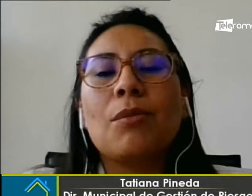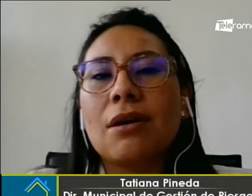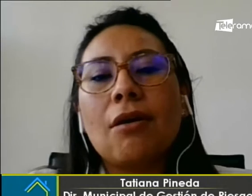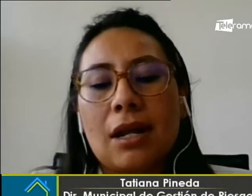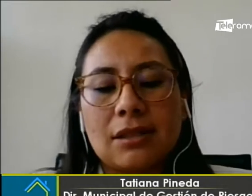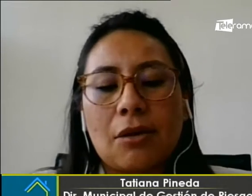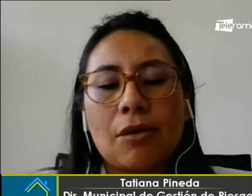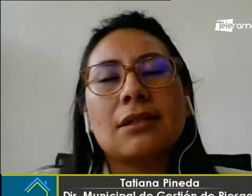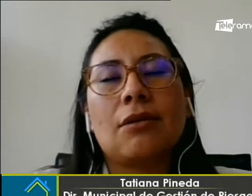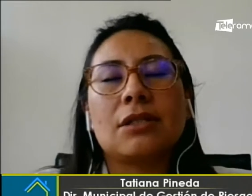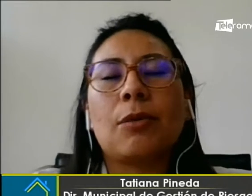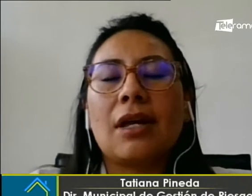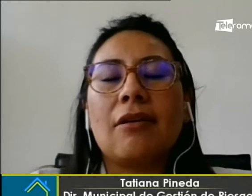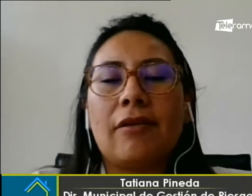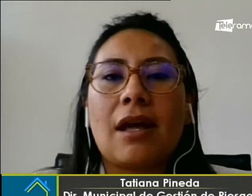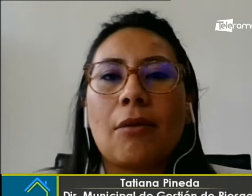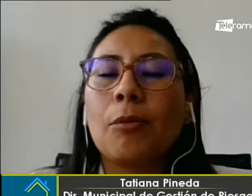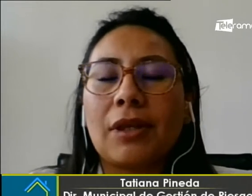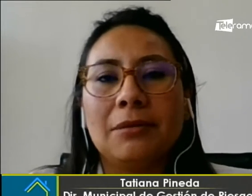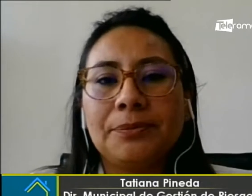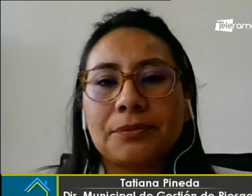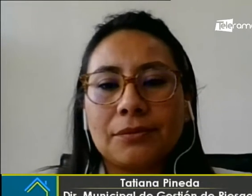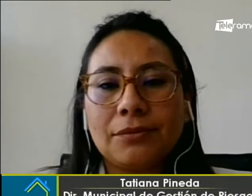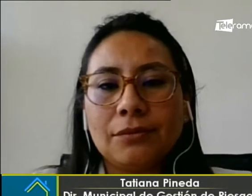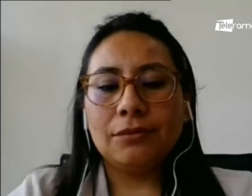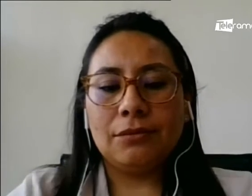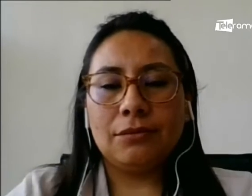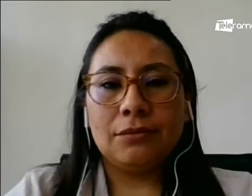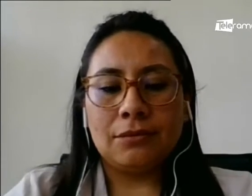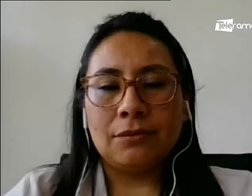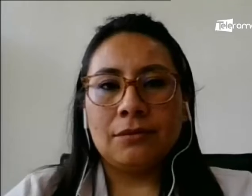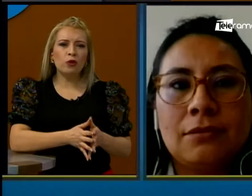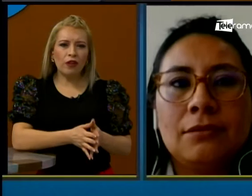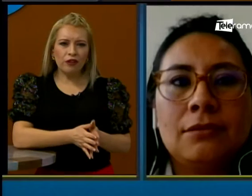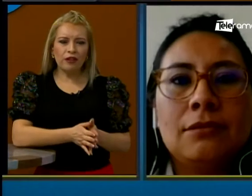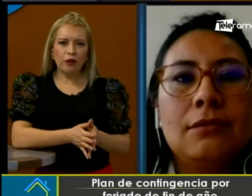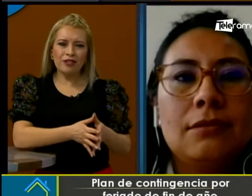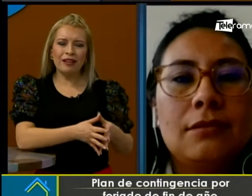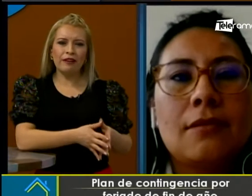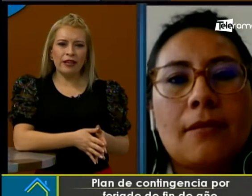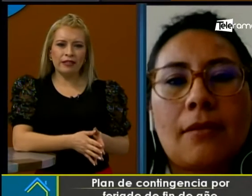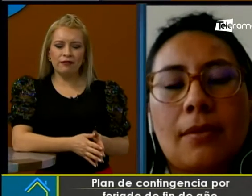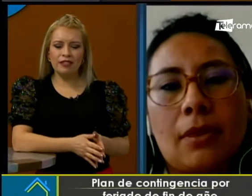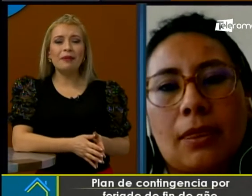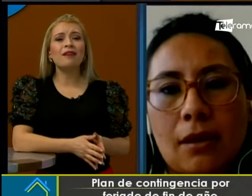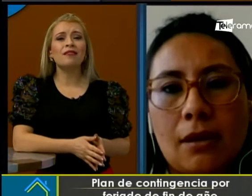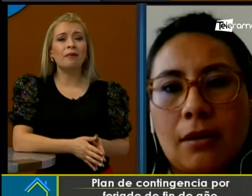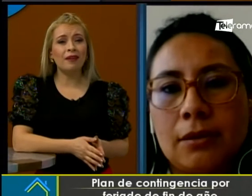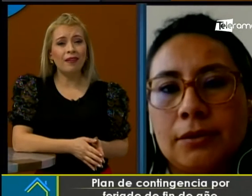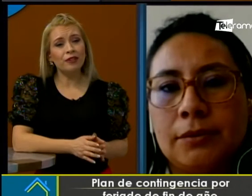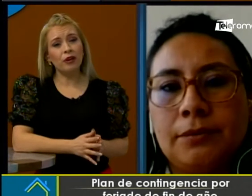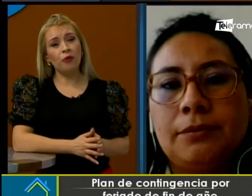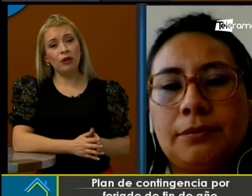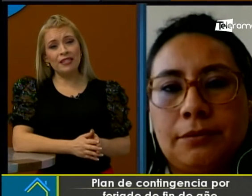domingo a las 0 horas que corresponde el feriado como tal. Así es. Por ejemplo, los resultados anteriores de las festividades de